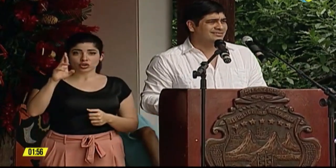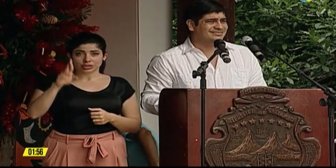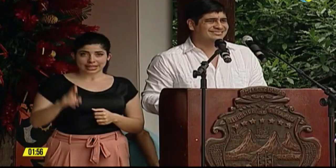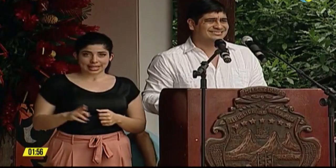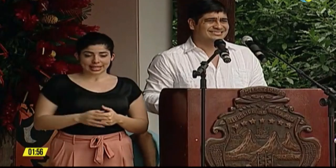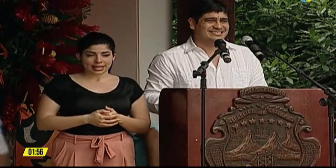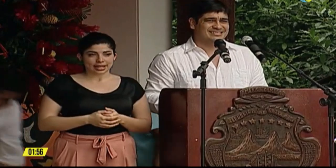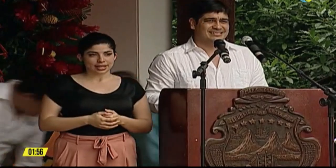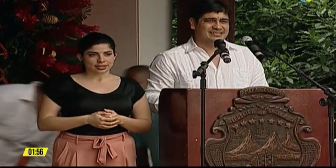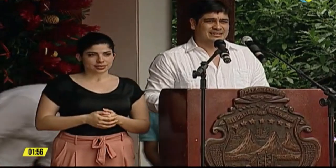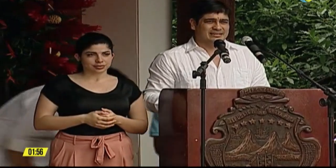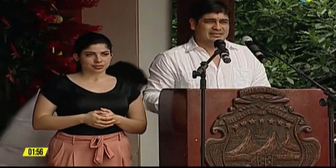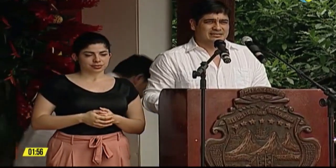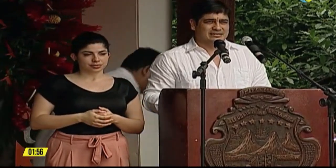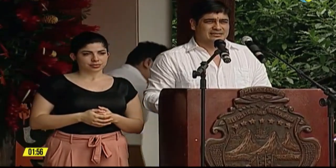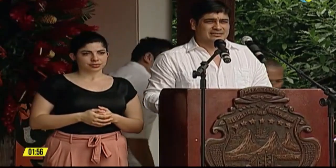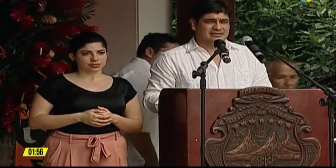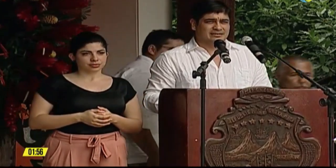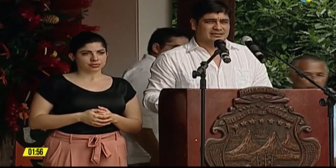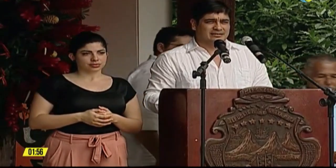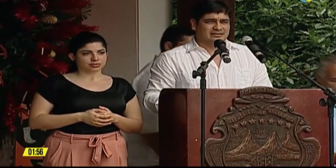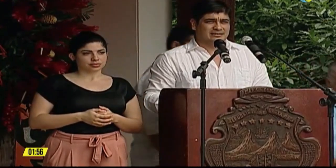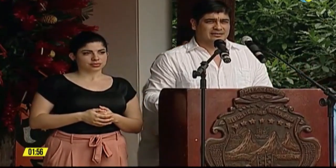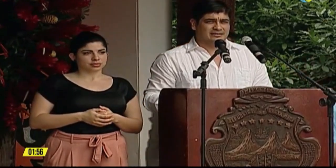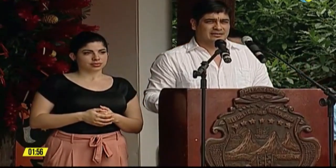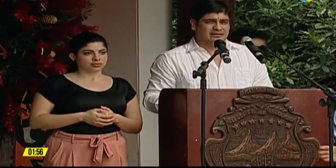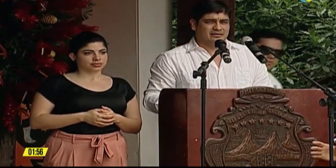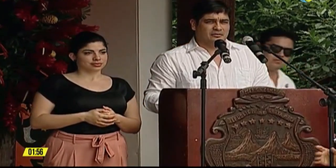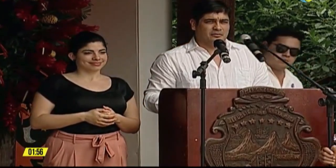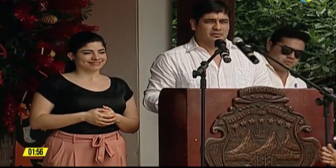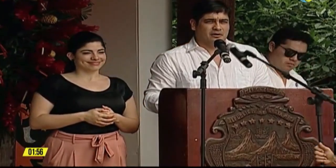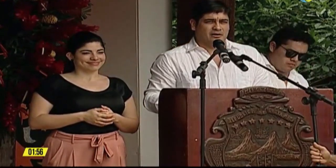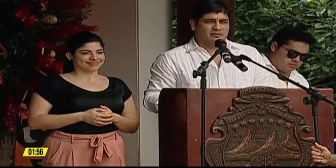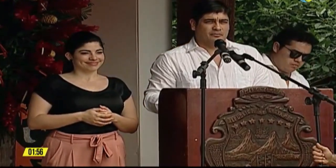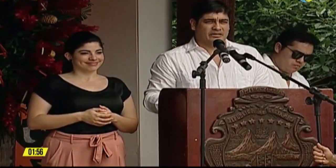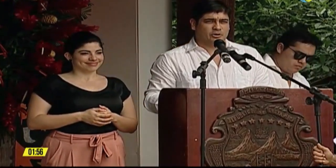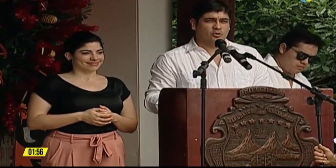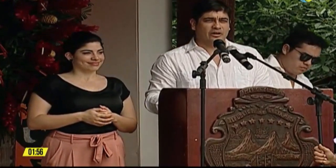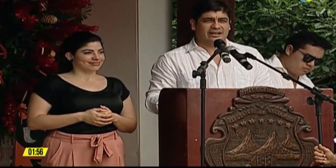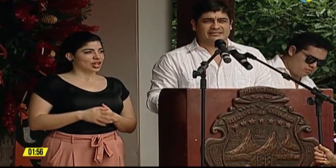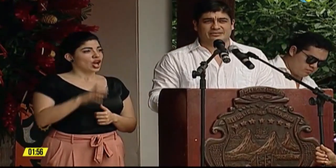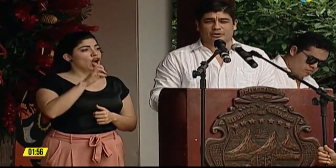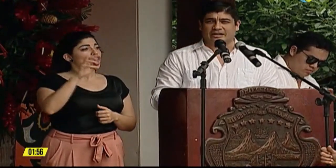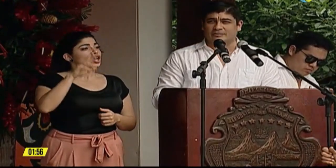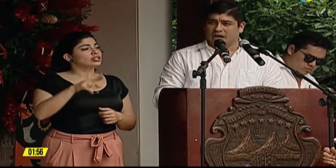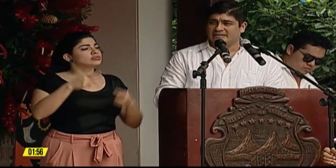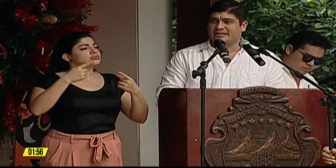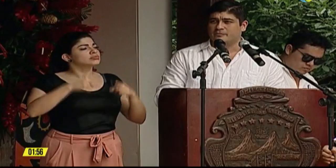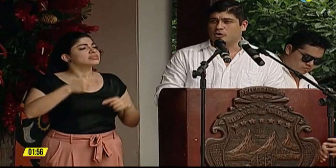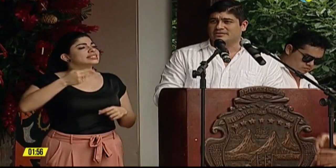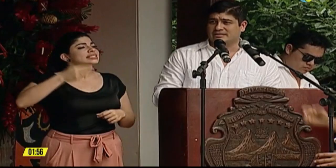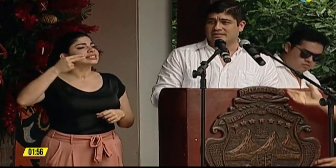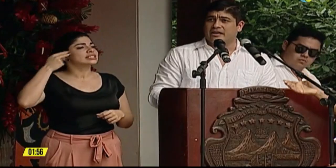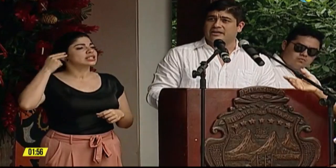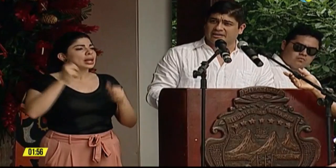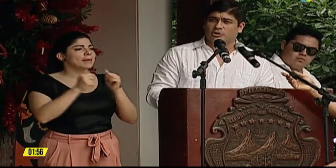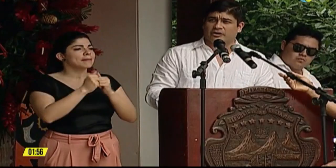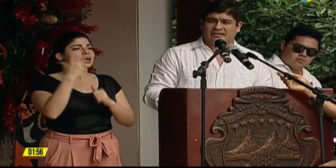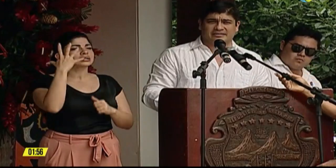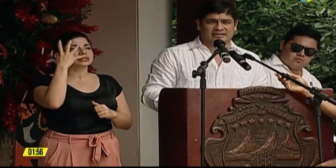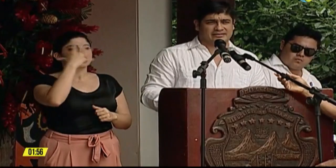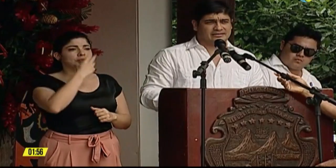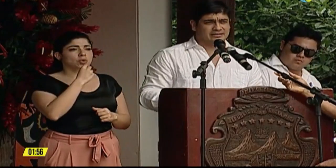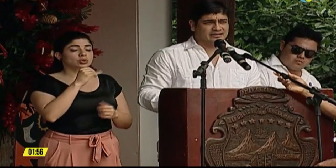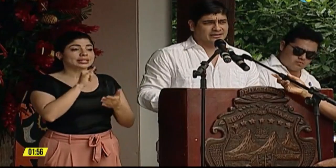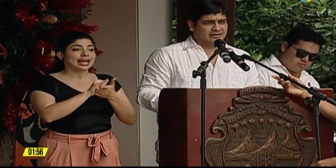pasó una de las historias más hermosas y